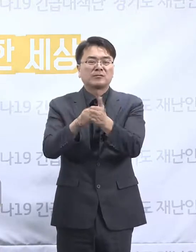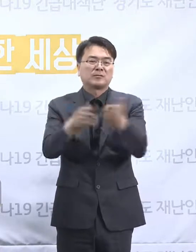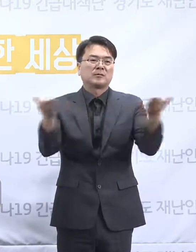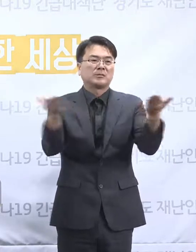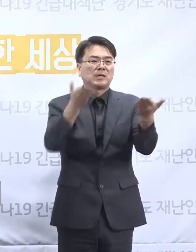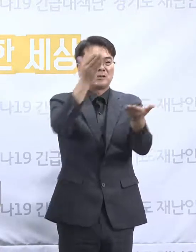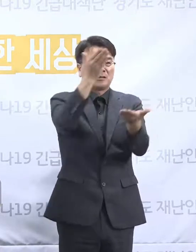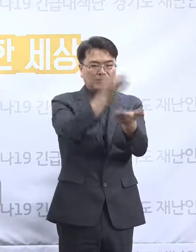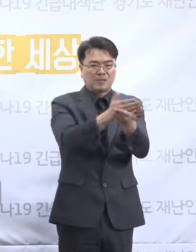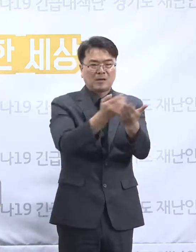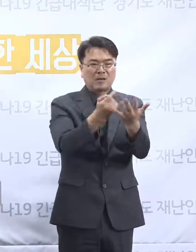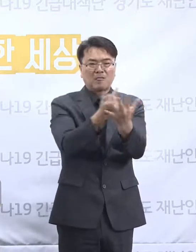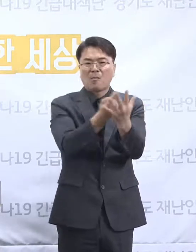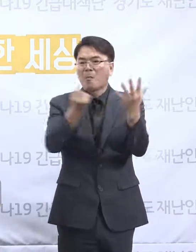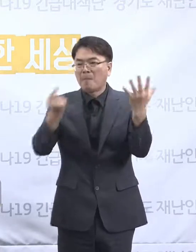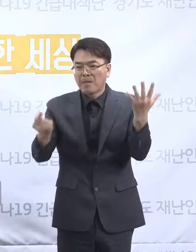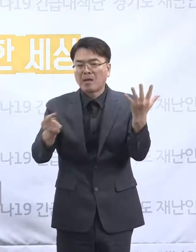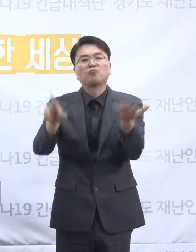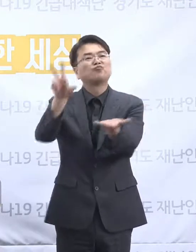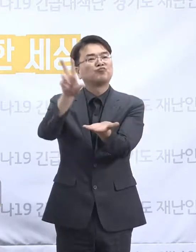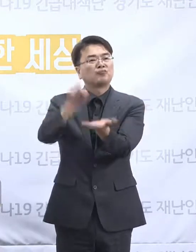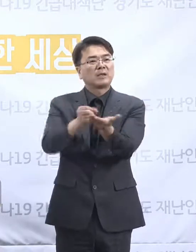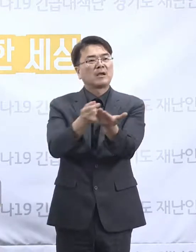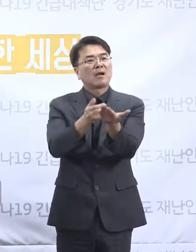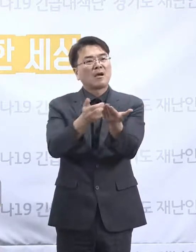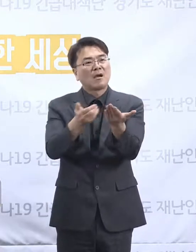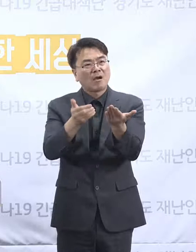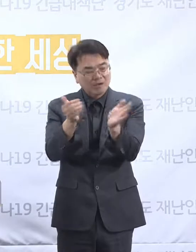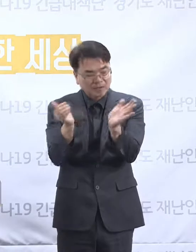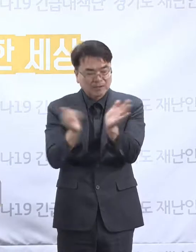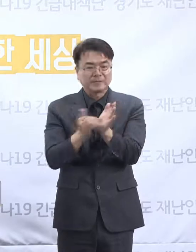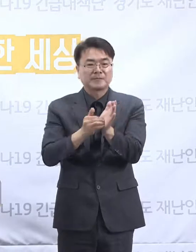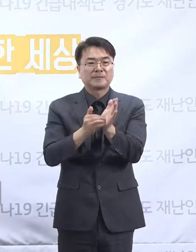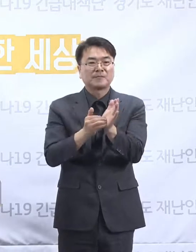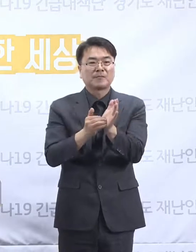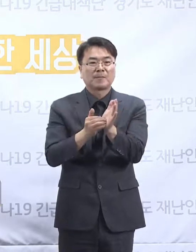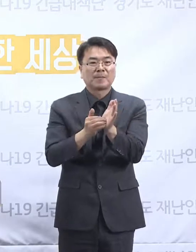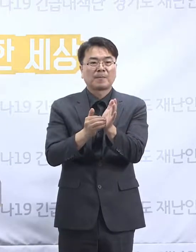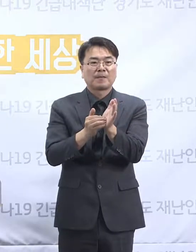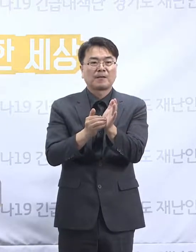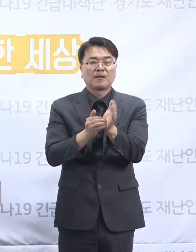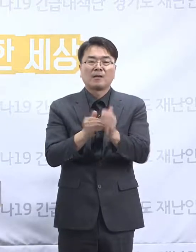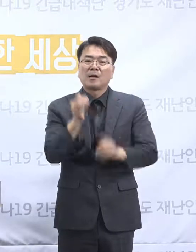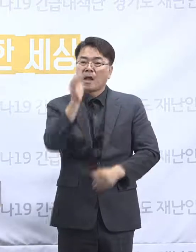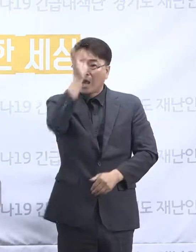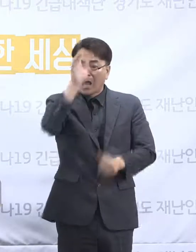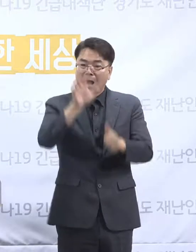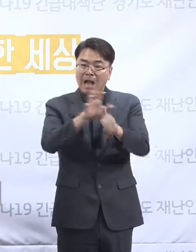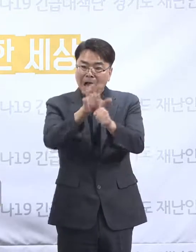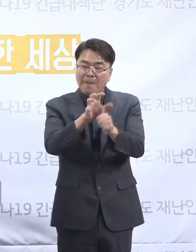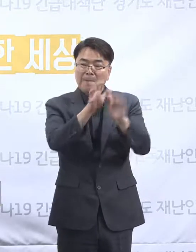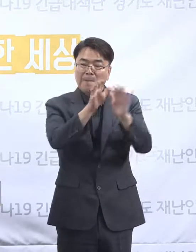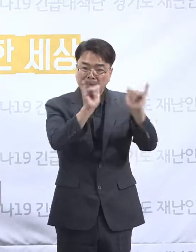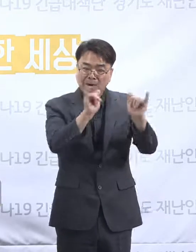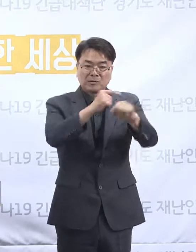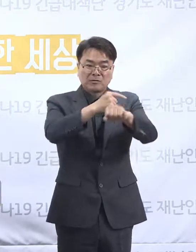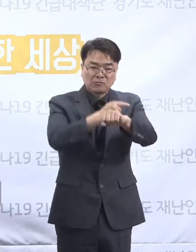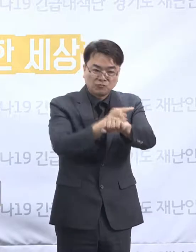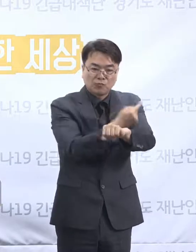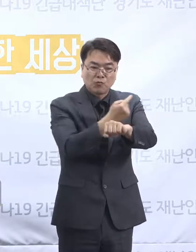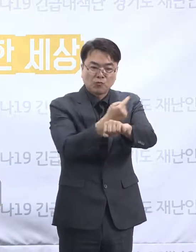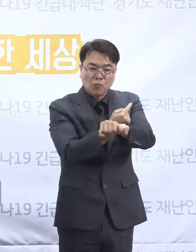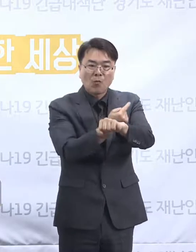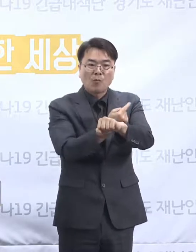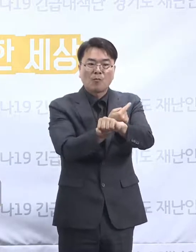큽니다. 그러니까 할머님들이 간병인 이외의 직원분들이랑 유대가 굉장히 많으시거든요. 역사관